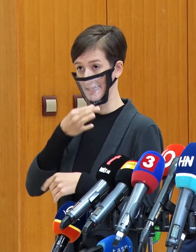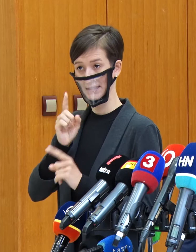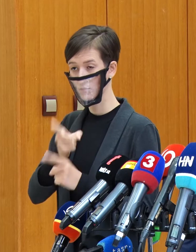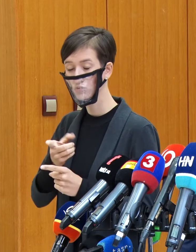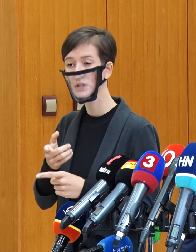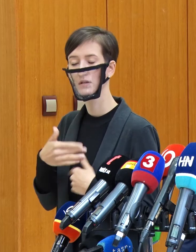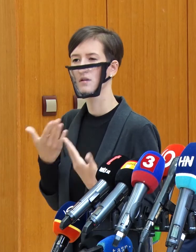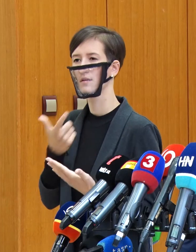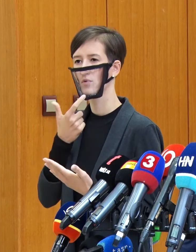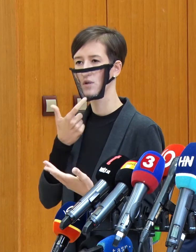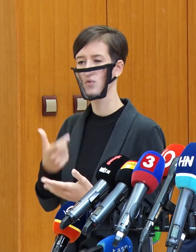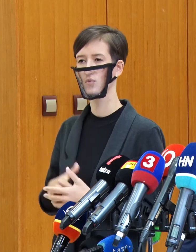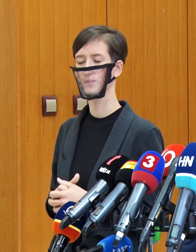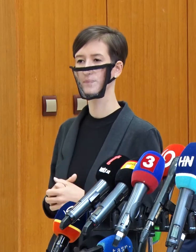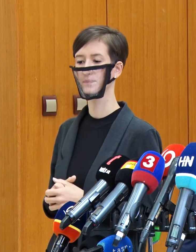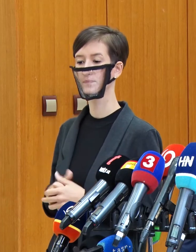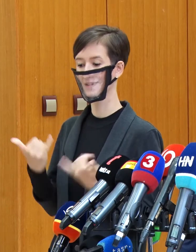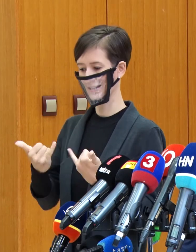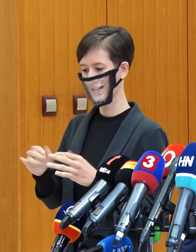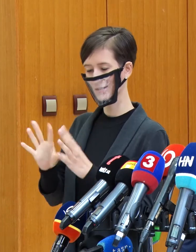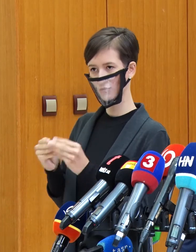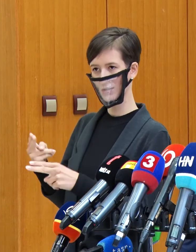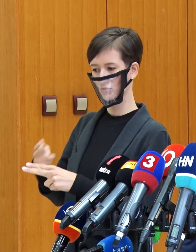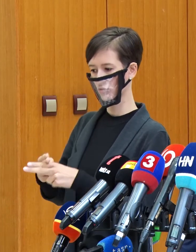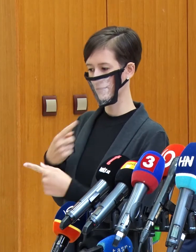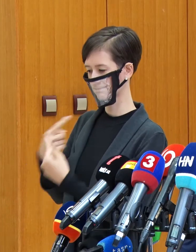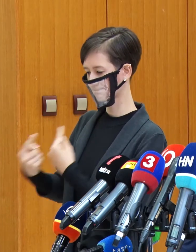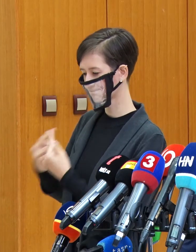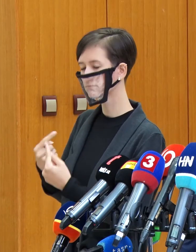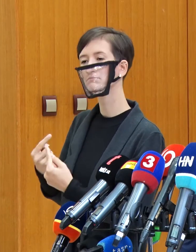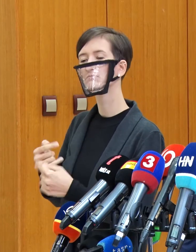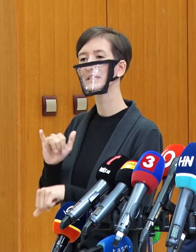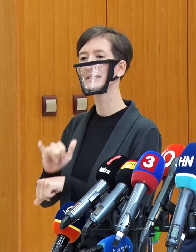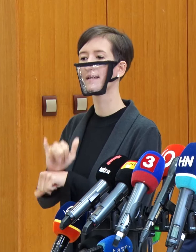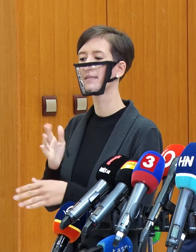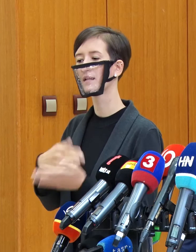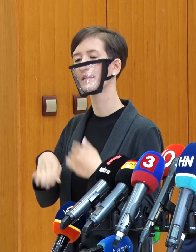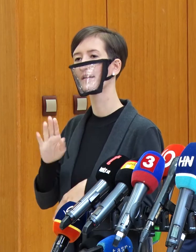Ďakujem za pozornosť.